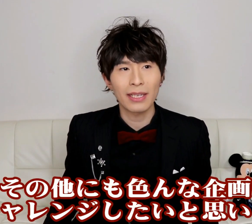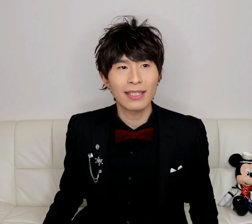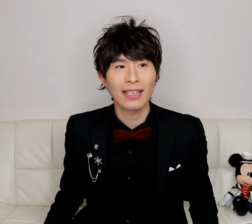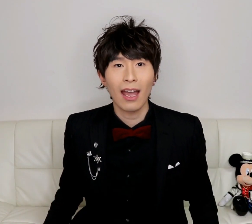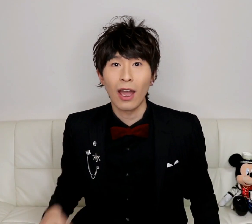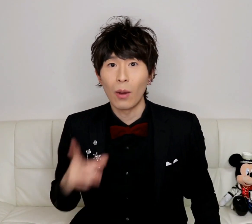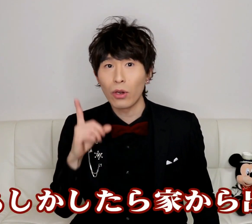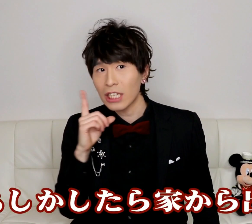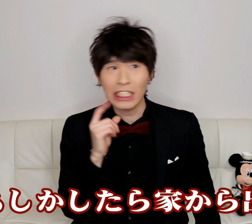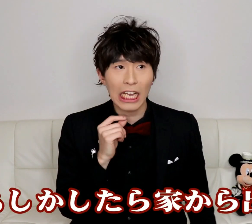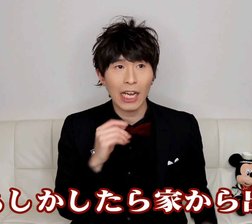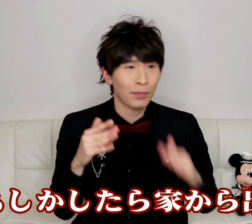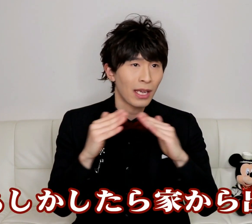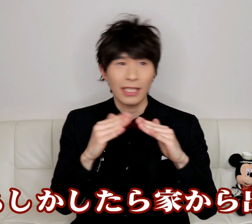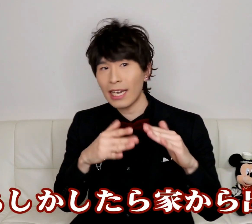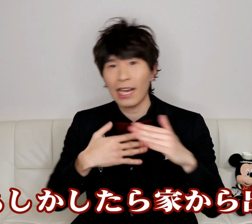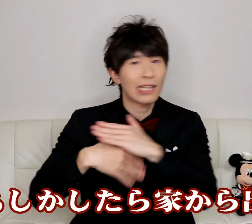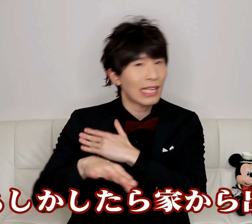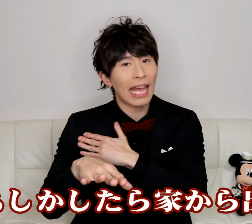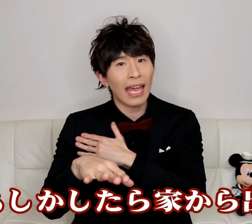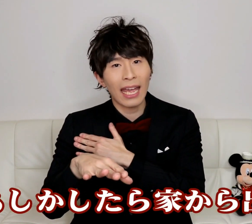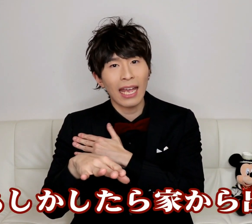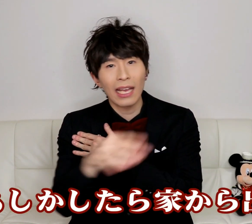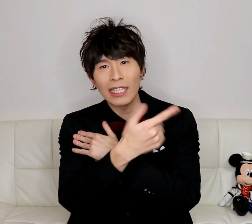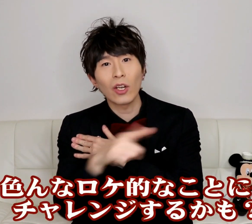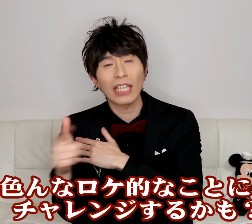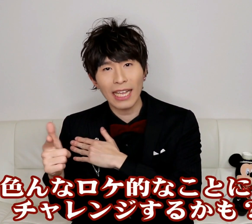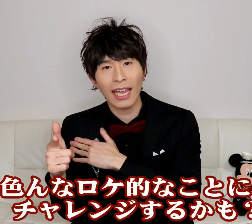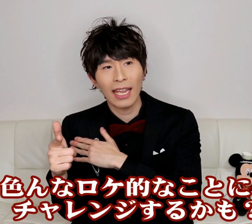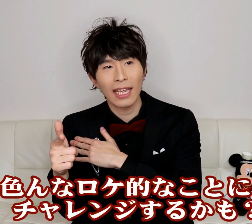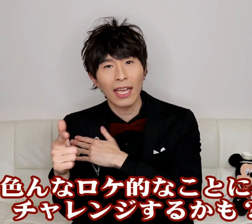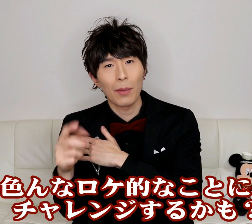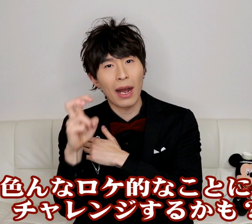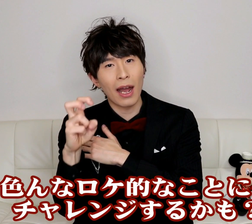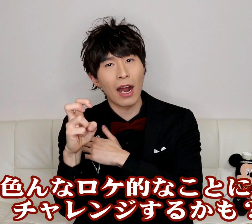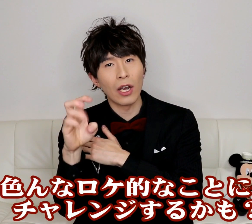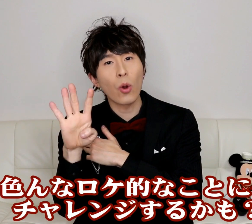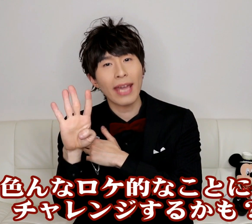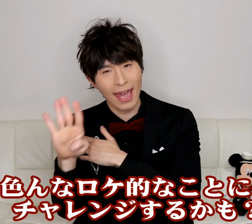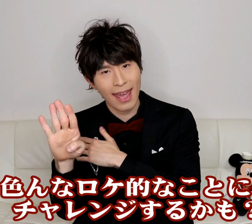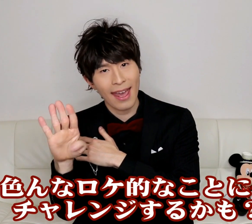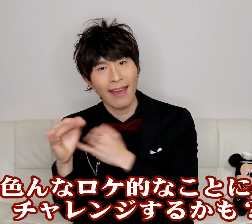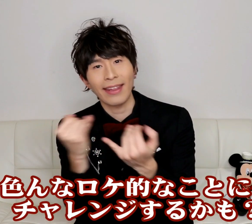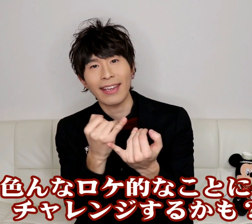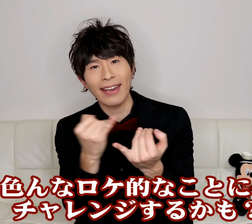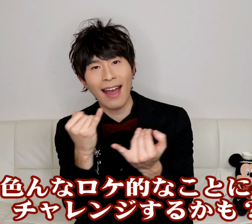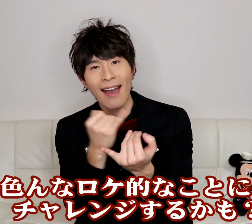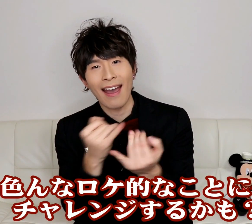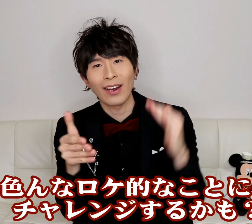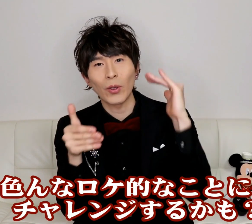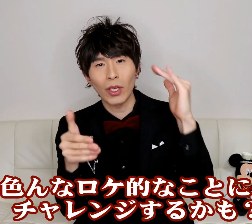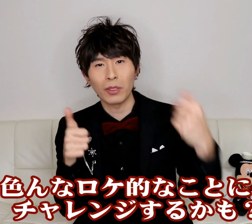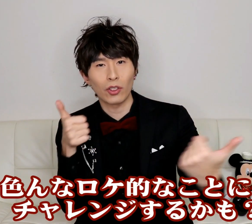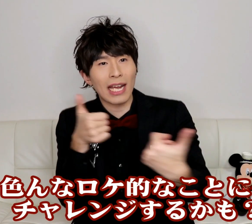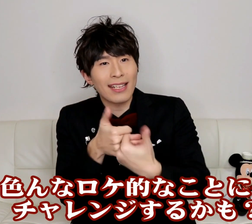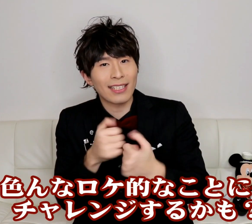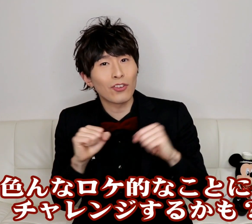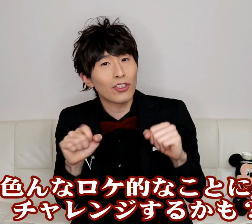りますもしかしたら家から出ていろんなねまあロケ的なことにもちょっとチャレンジする